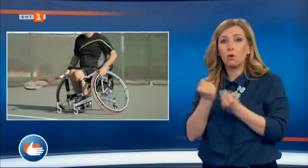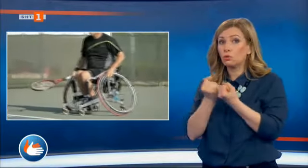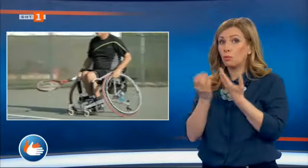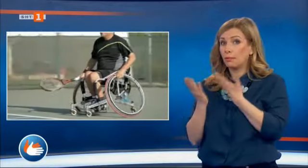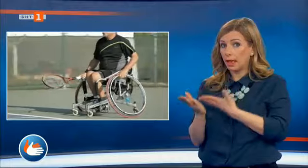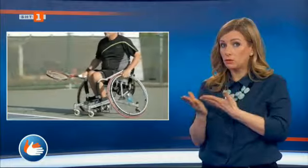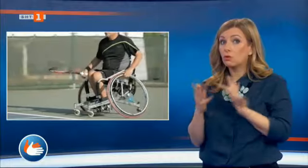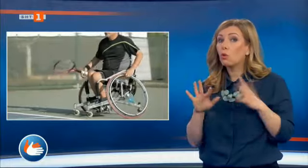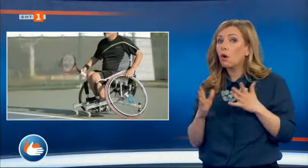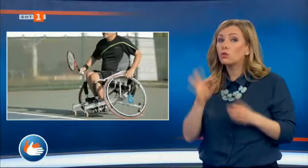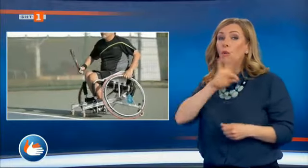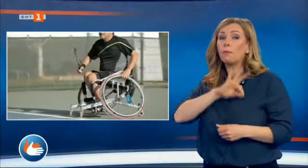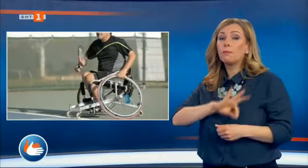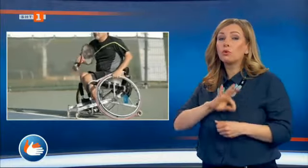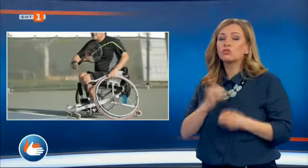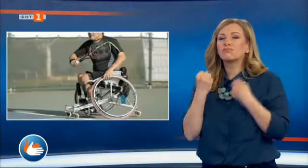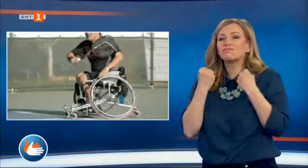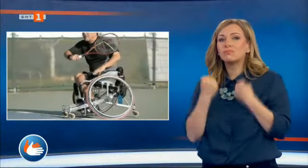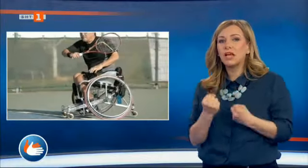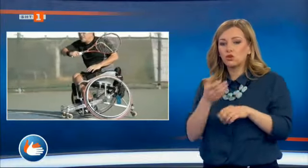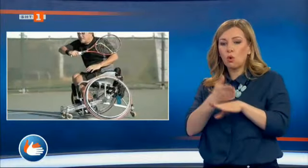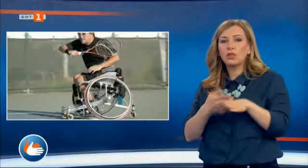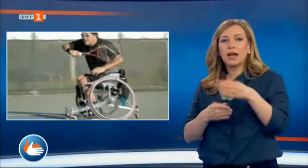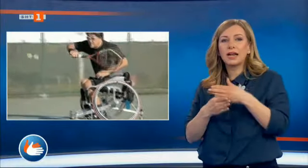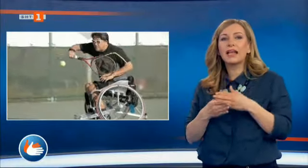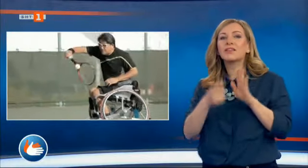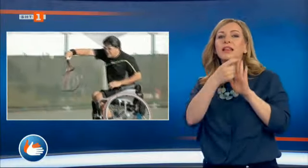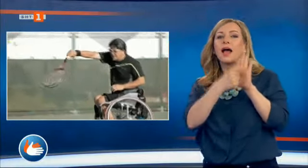когато получил тежко нараняване на гръбначния стълб.